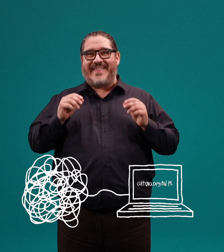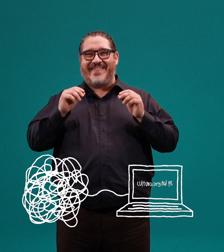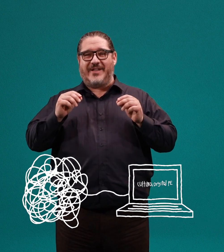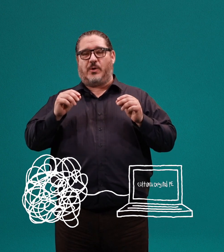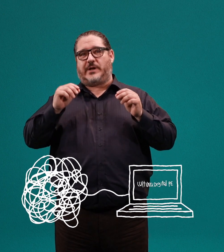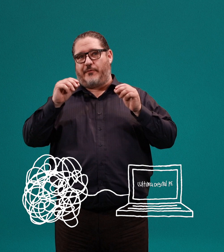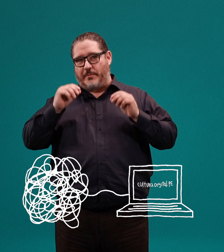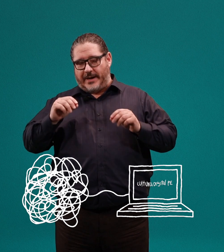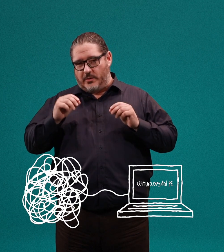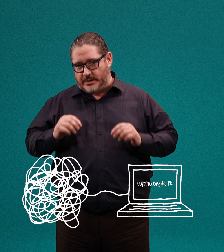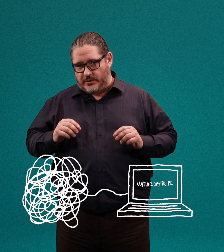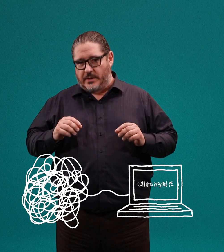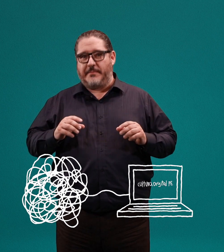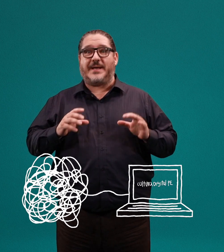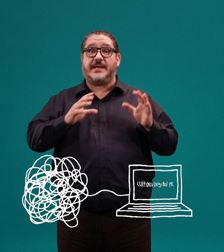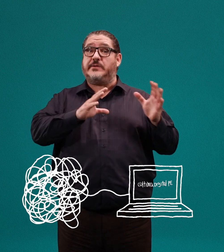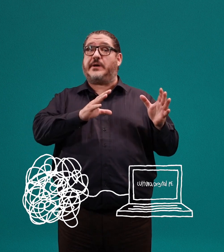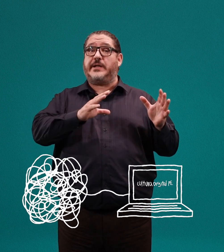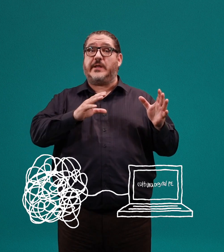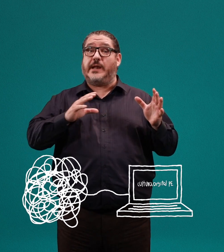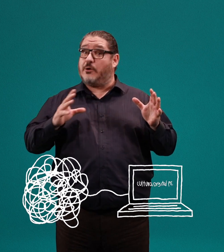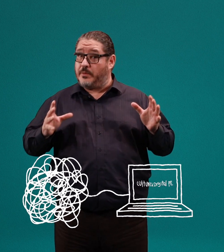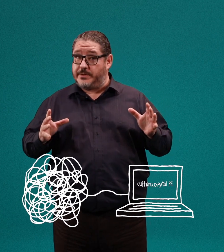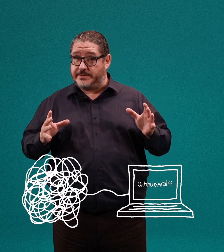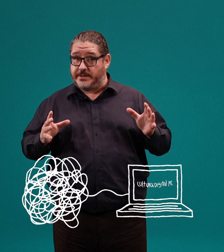dedico a transformar la educación en base al Internet y el autoaprendizaje.